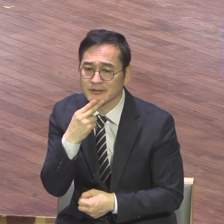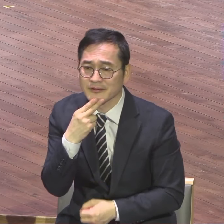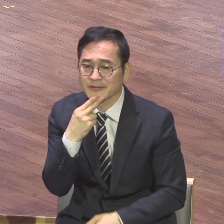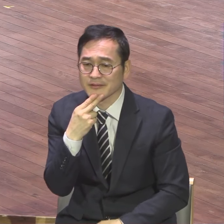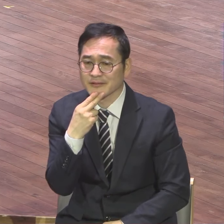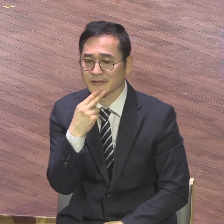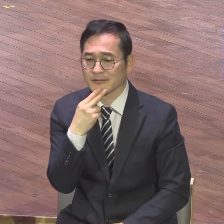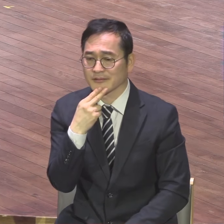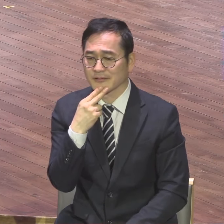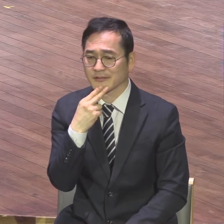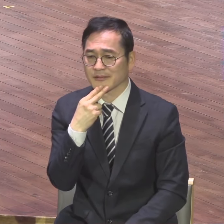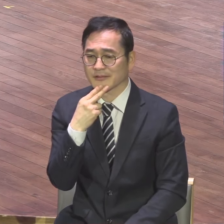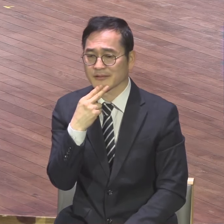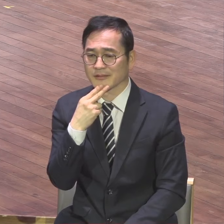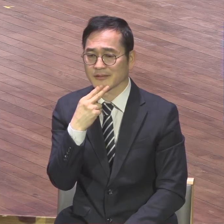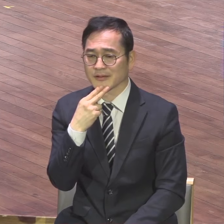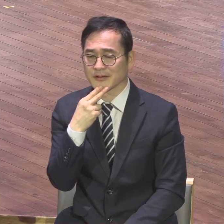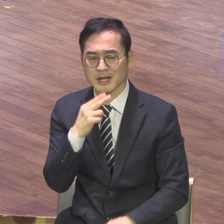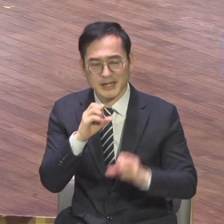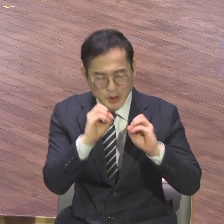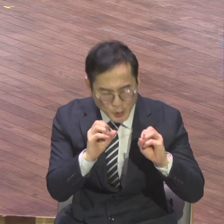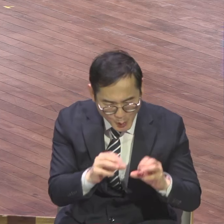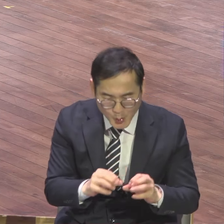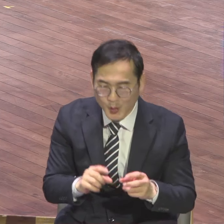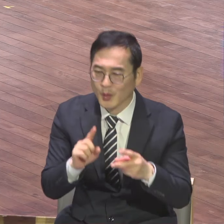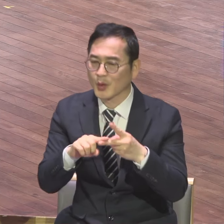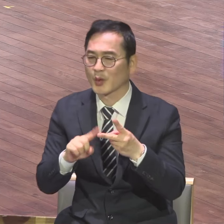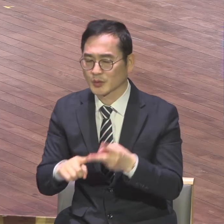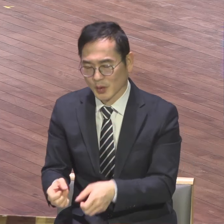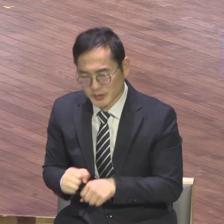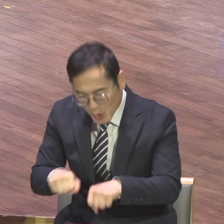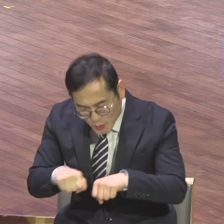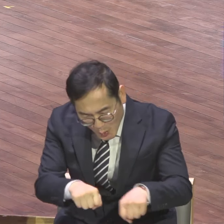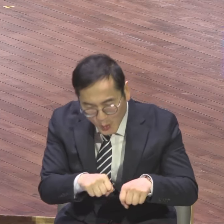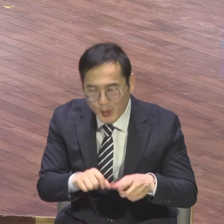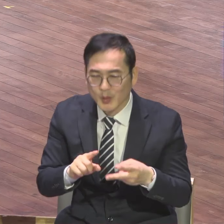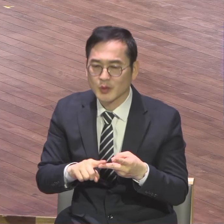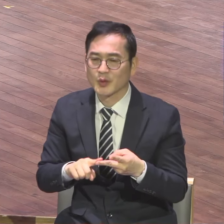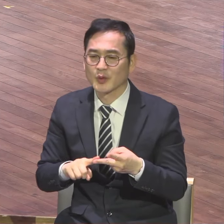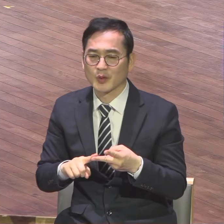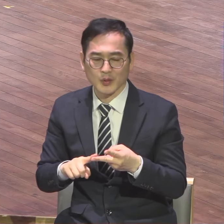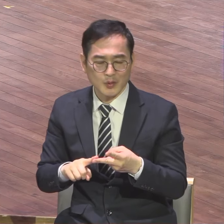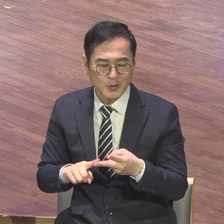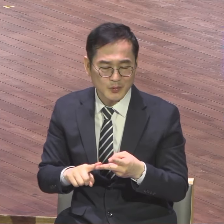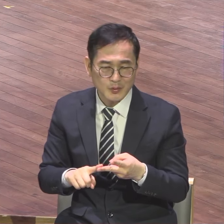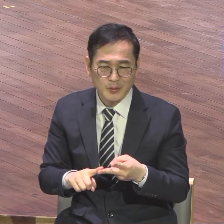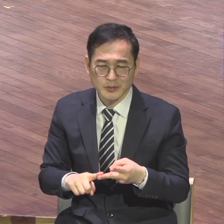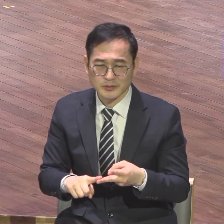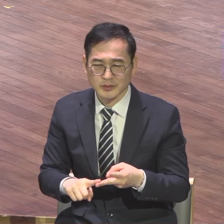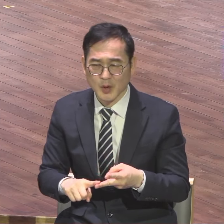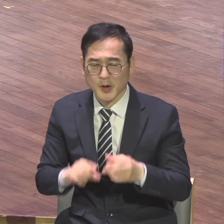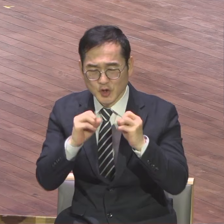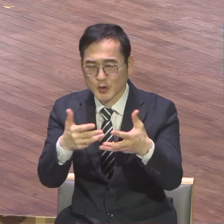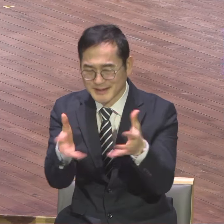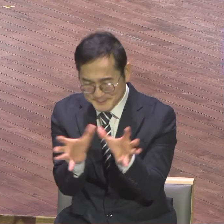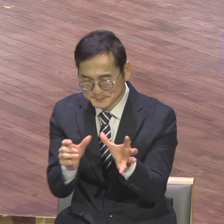해야죠 전도 현장 나가서 보험 전가하든지 시간 맞춰서 공원에 가든지 캠프팀들하고 같이 가서 전도를 하든지